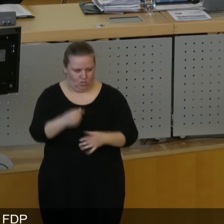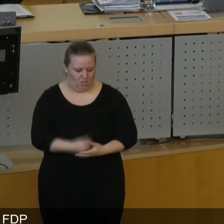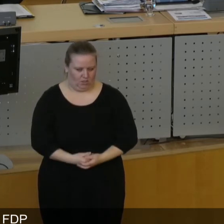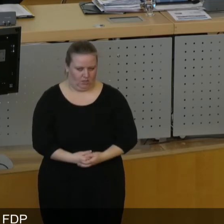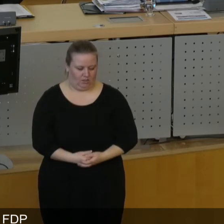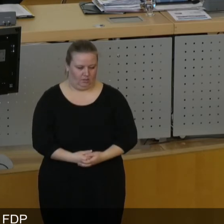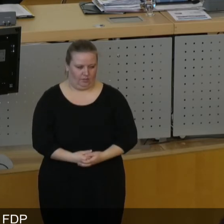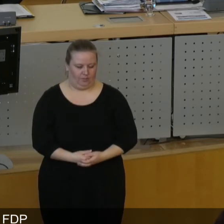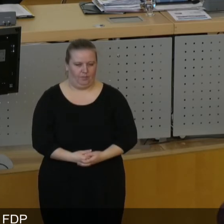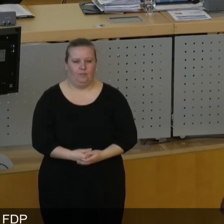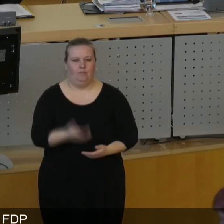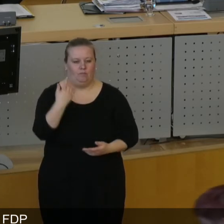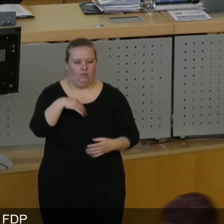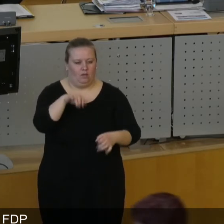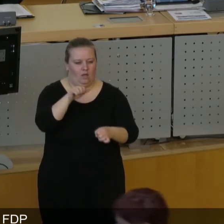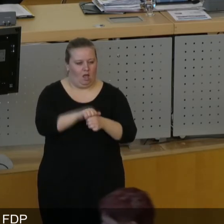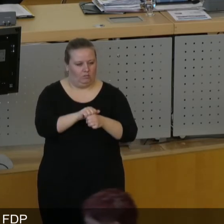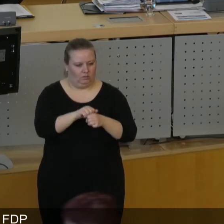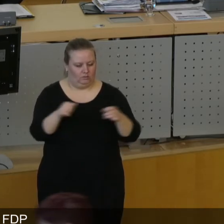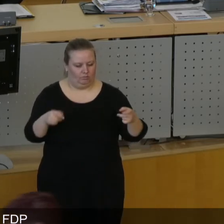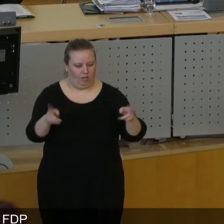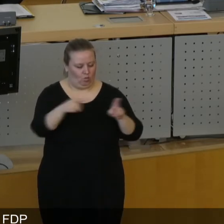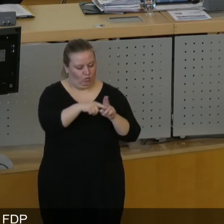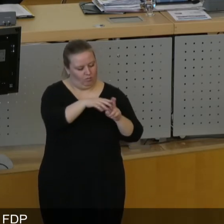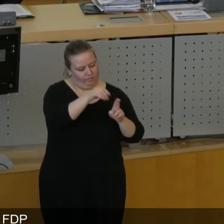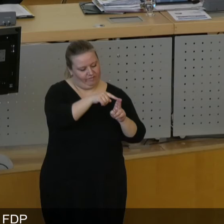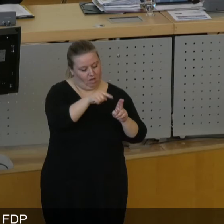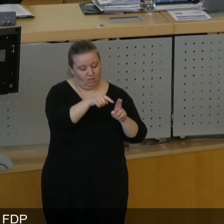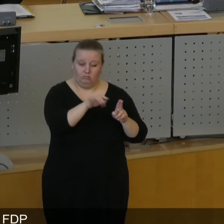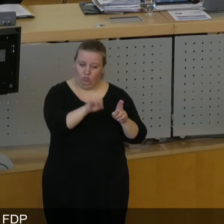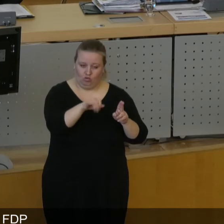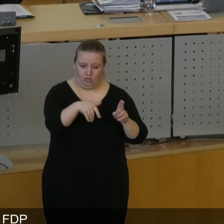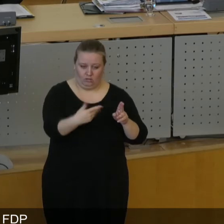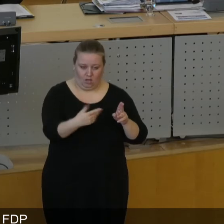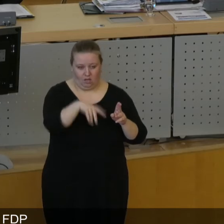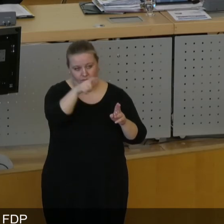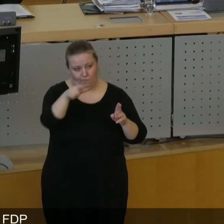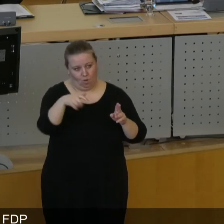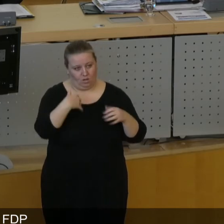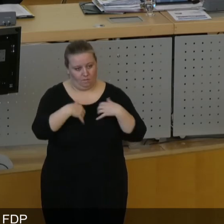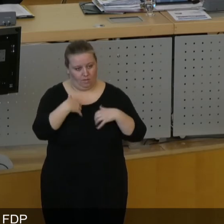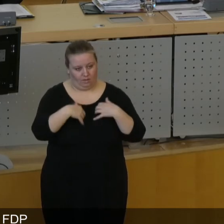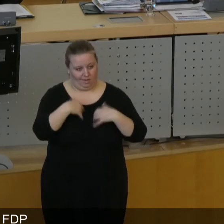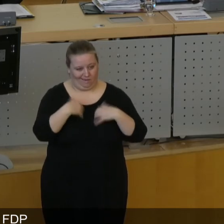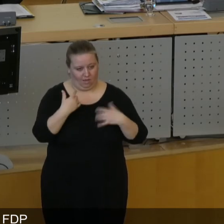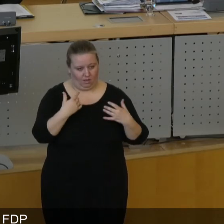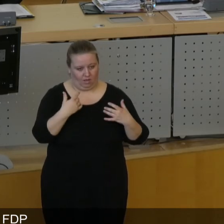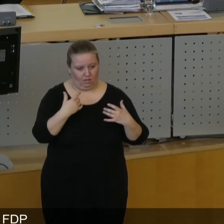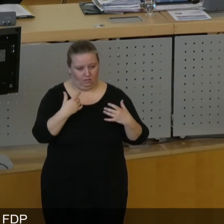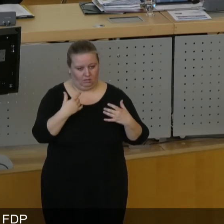Zu Beginn der Amtsperiode dieses Stadtrates hätten Sie Gelegenheit gehabt, sich dem Bürgerbegehren für mehr